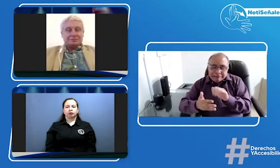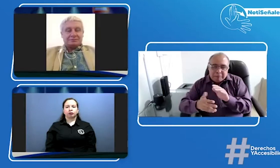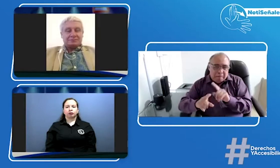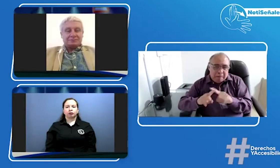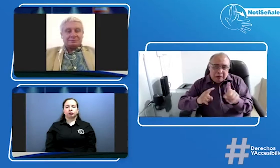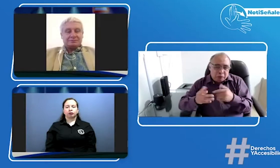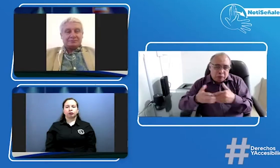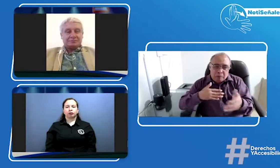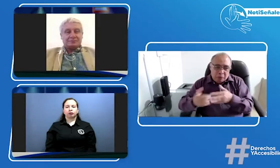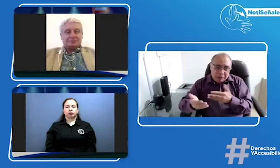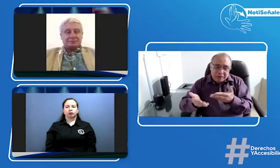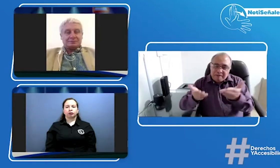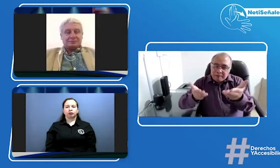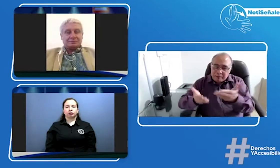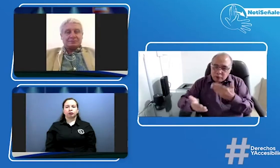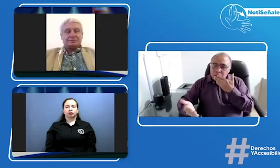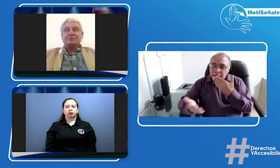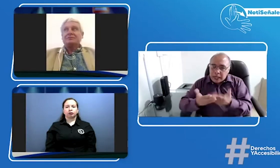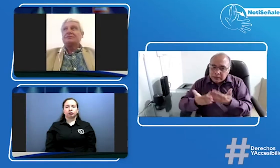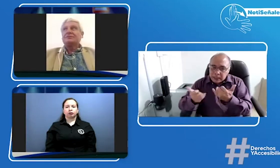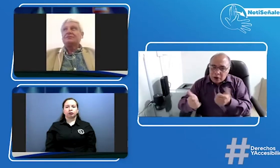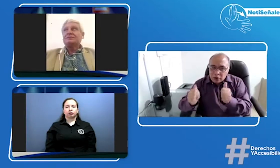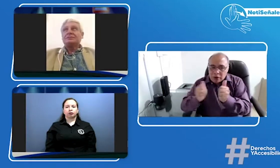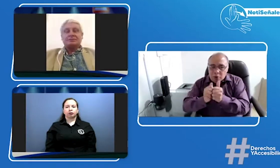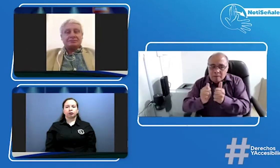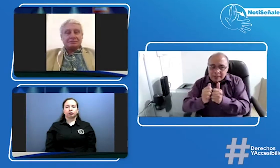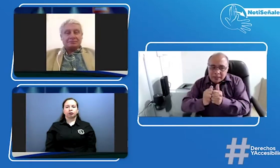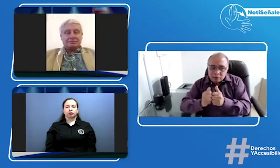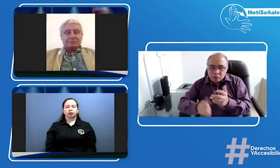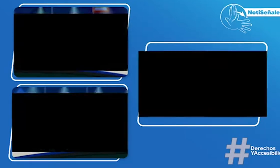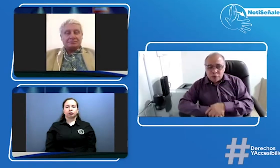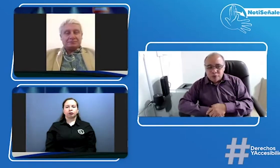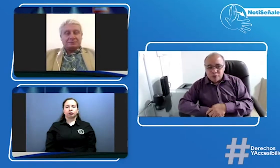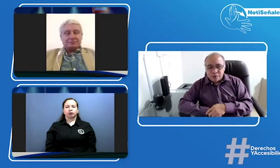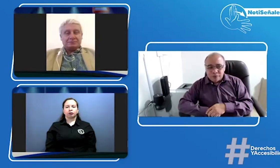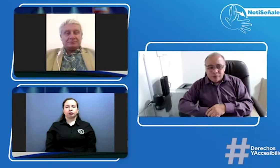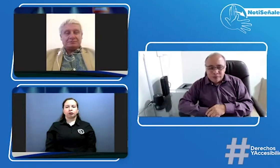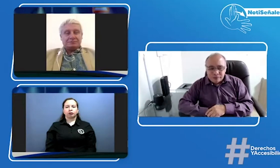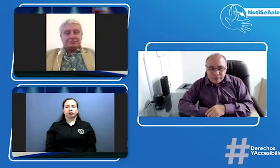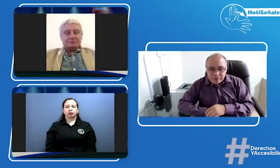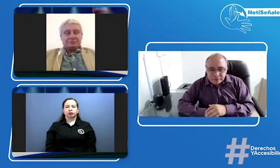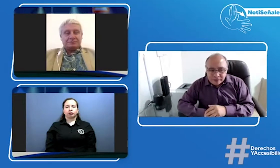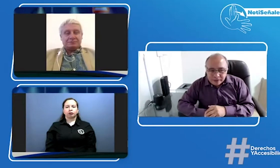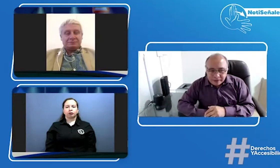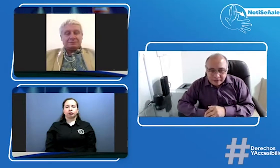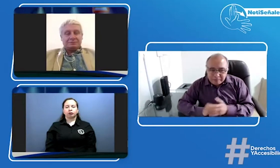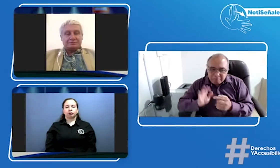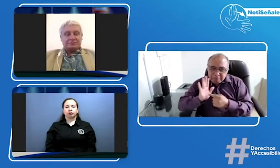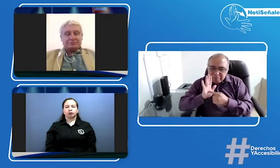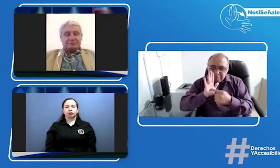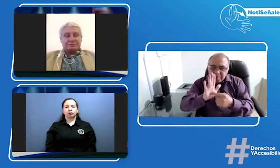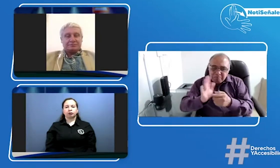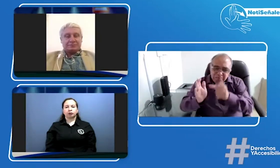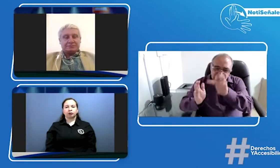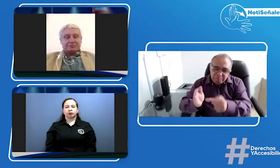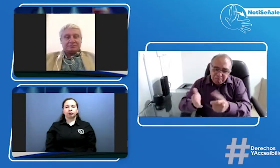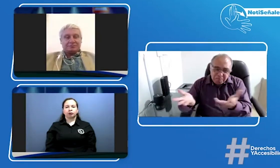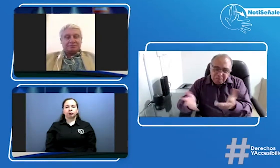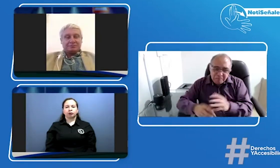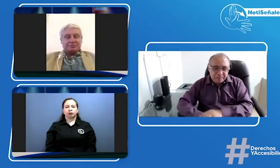que está en toda esta clase de procesos es una persona muy ocupada pero gracias por acompañarnos bienvenido doctor Alveiro